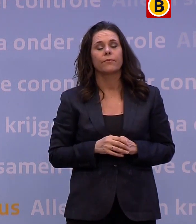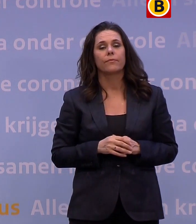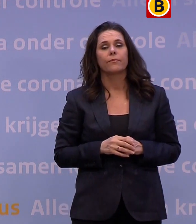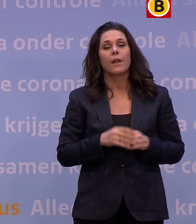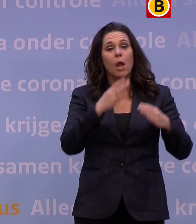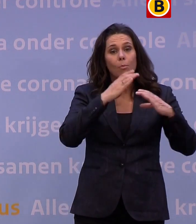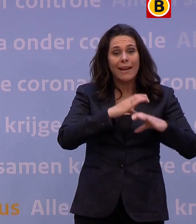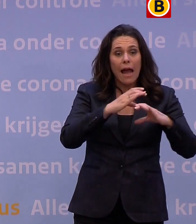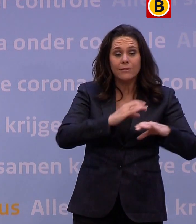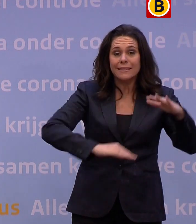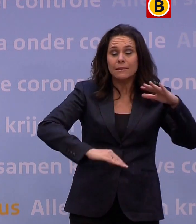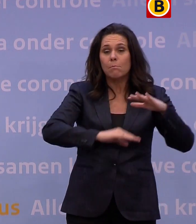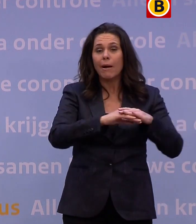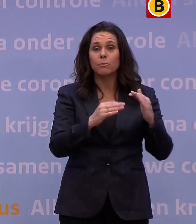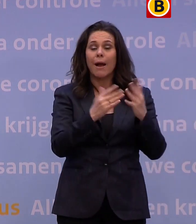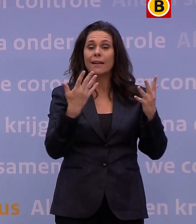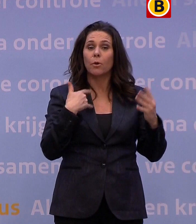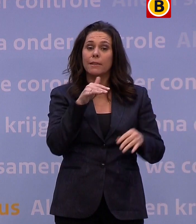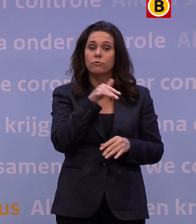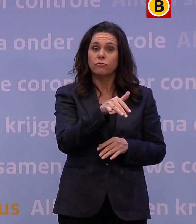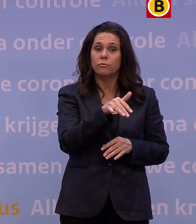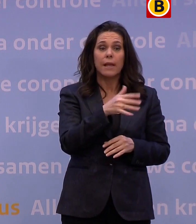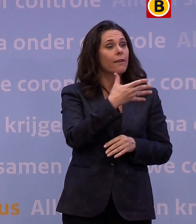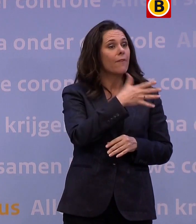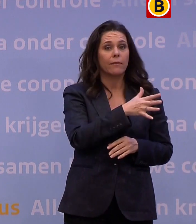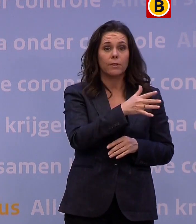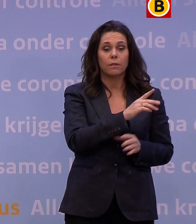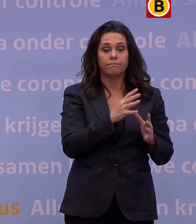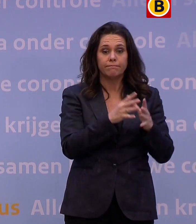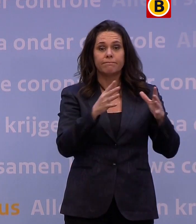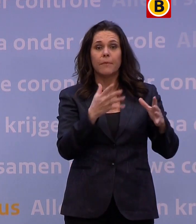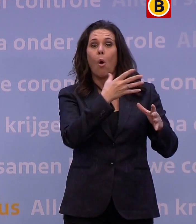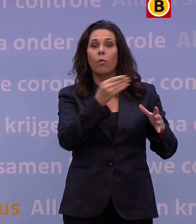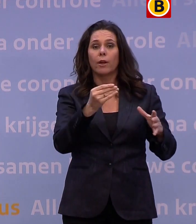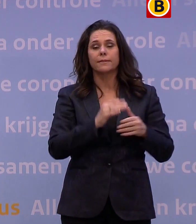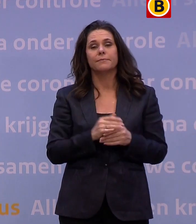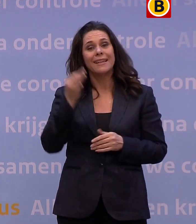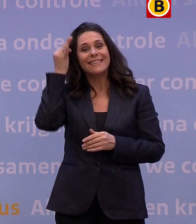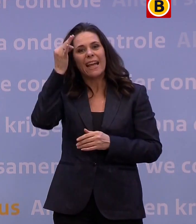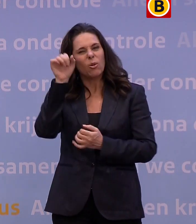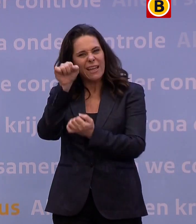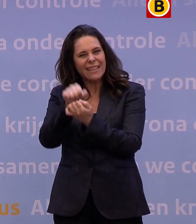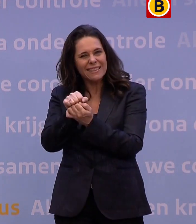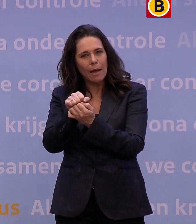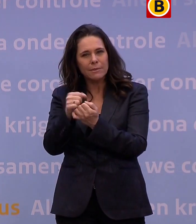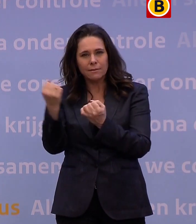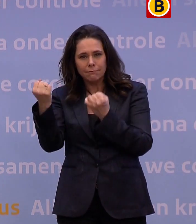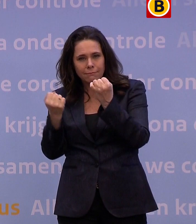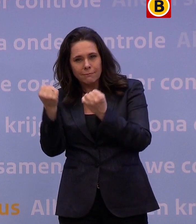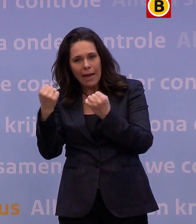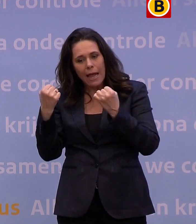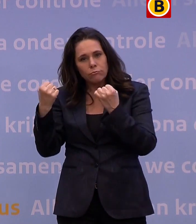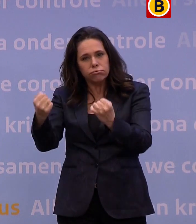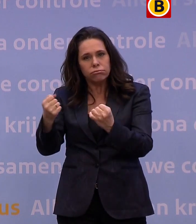aanwezig op een begrafenis gaat van vijf tot naar honderd. En theorieexamens voor alle rijopleidingen